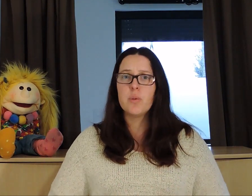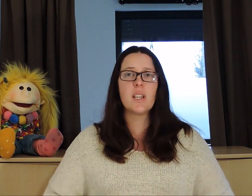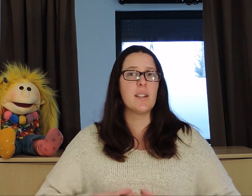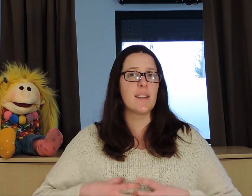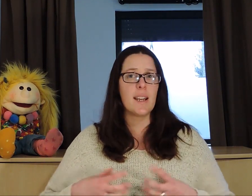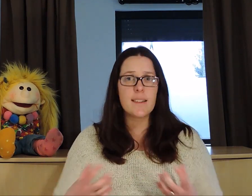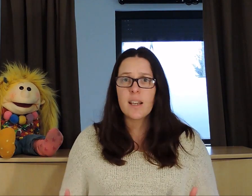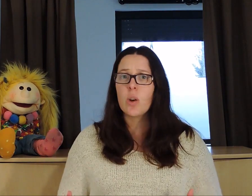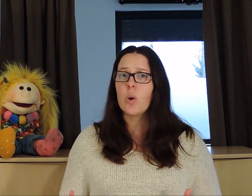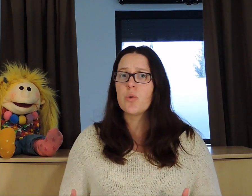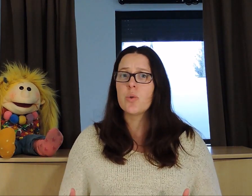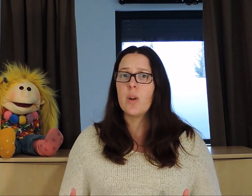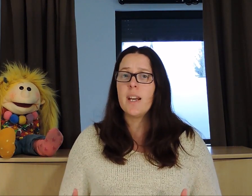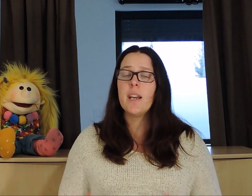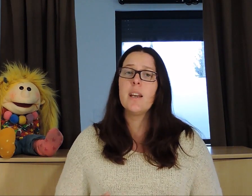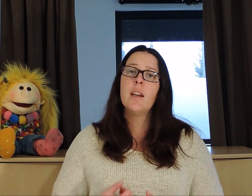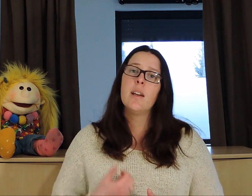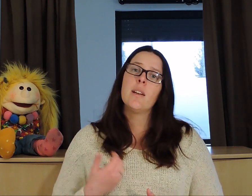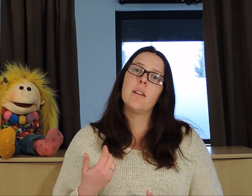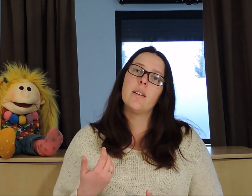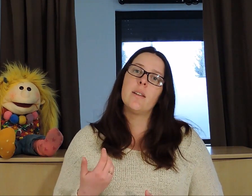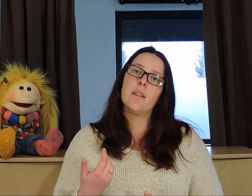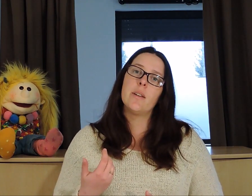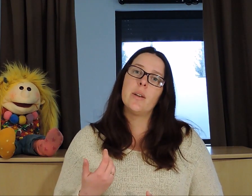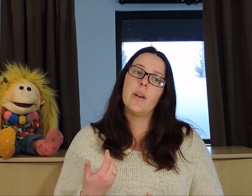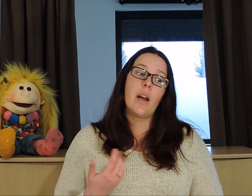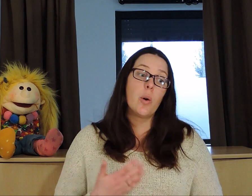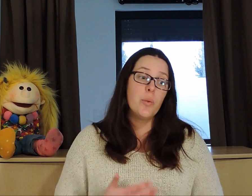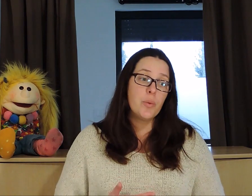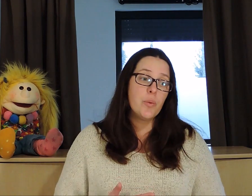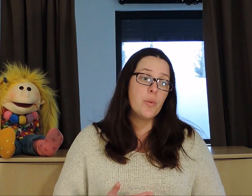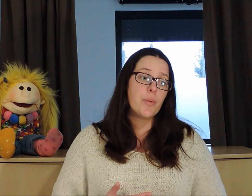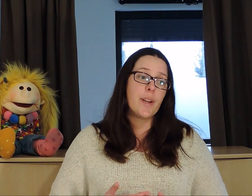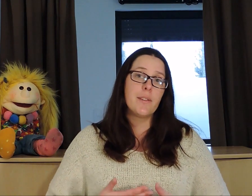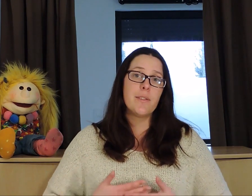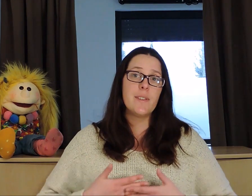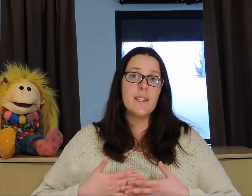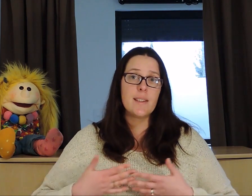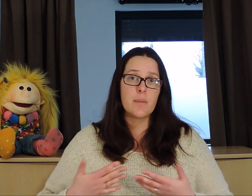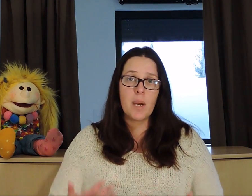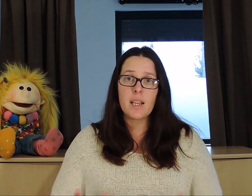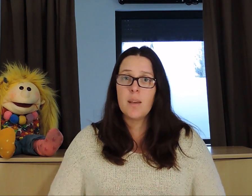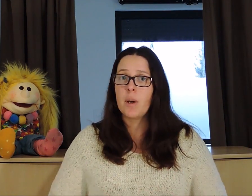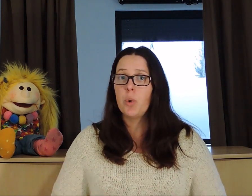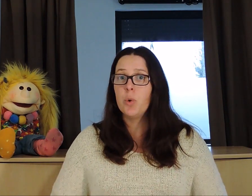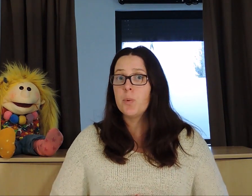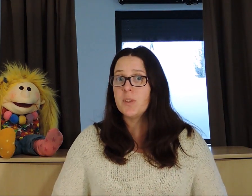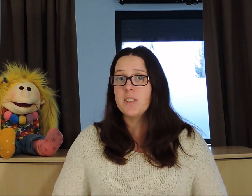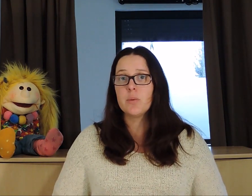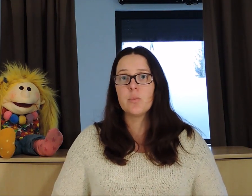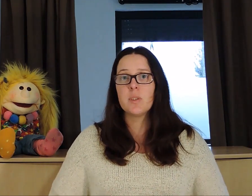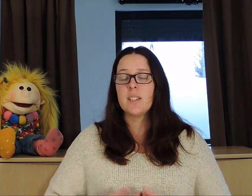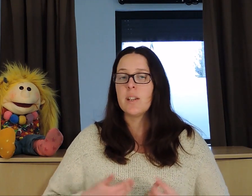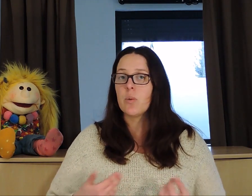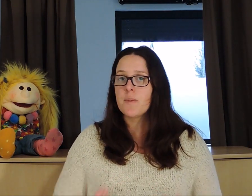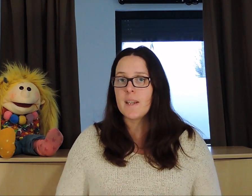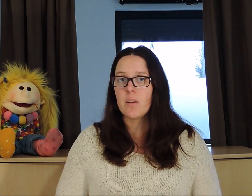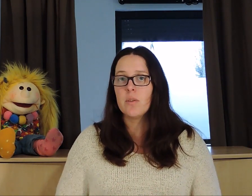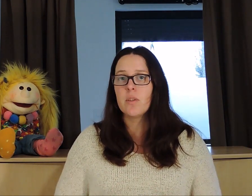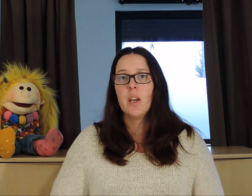devenir une très très grosse colère. Un refus va vite être marqué par une opposition qui est conséquente.